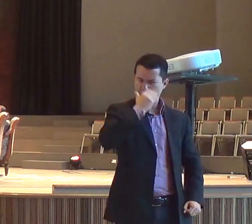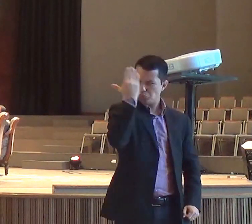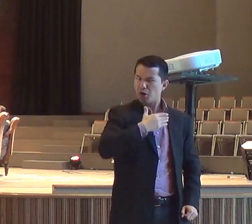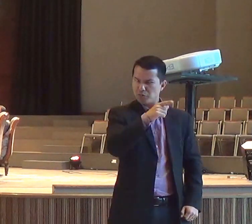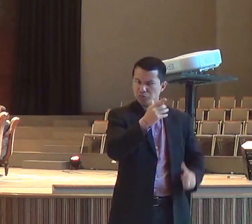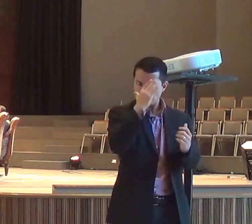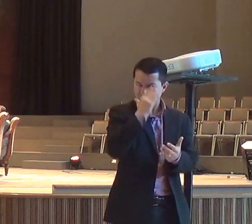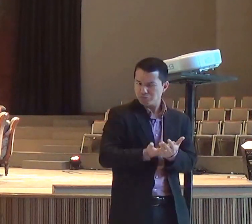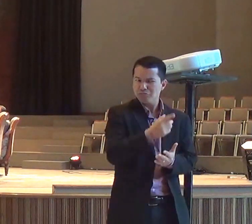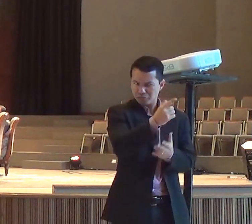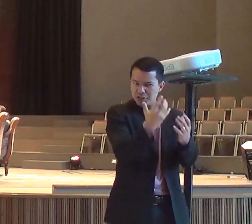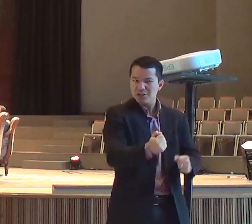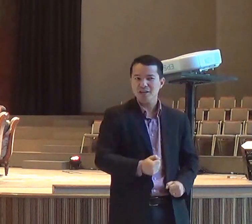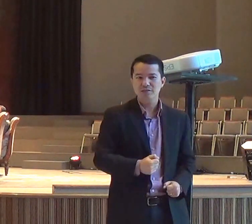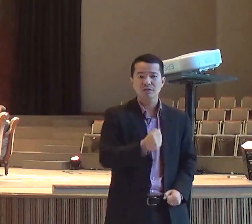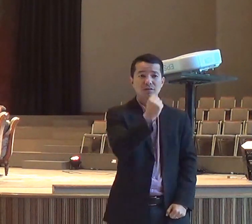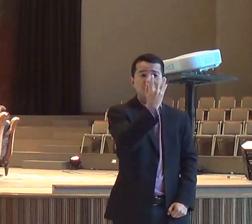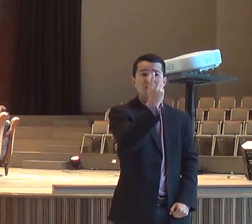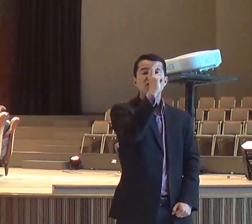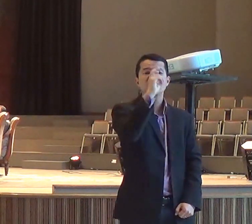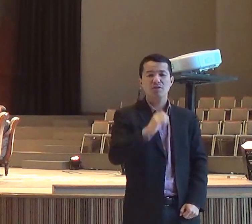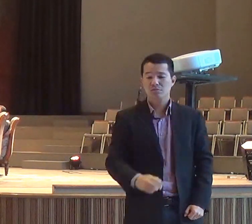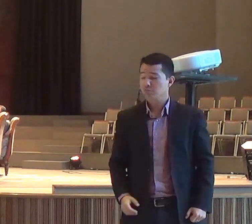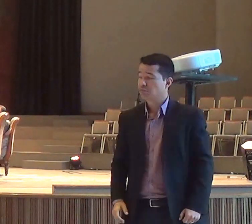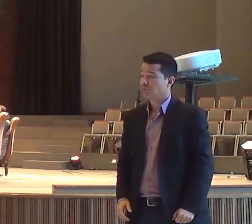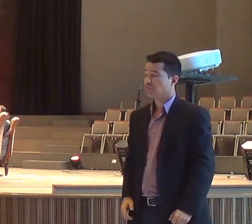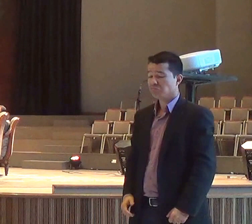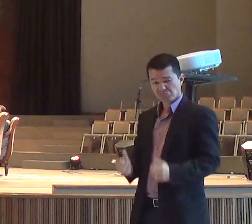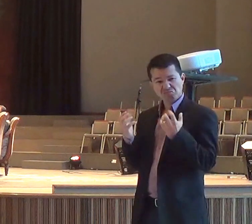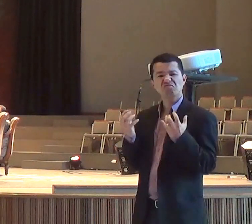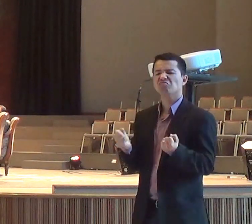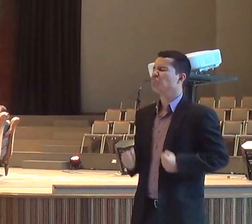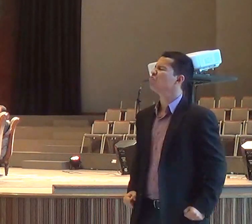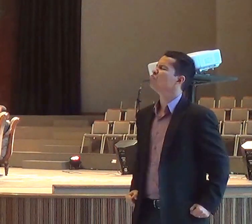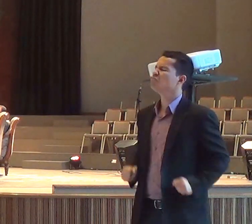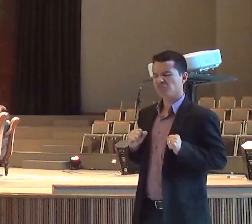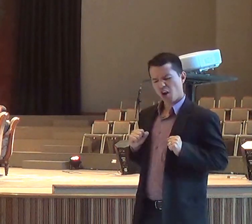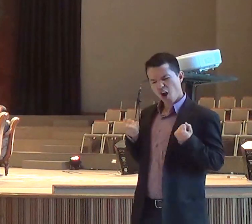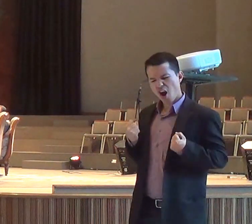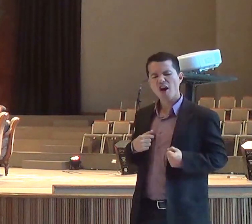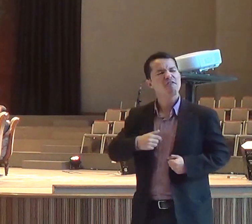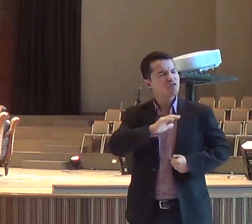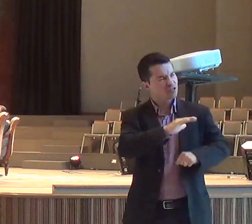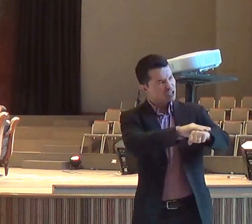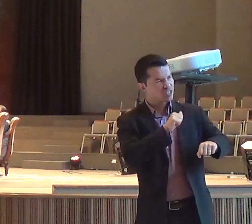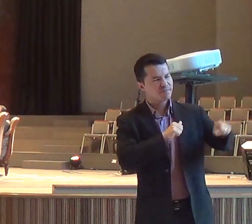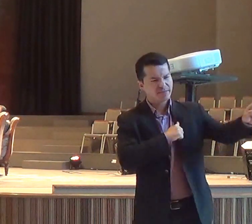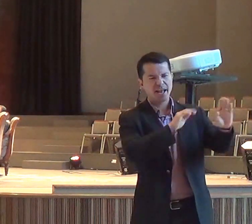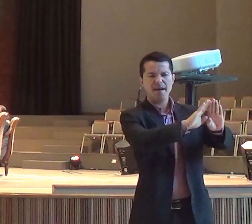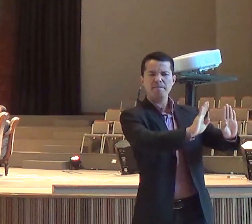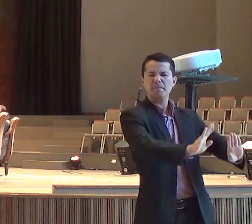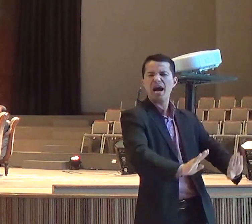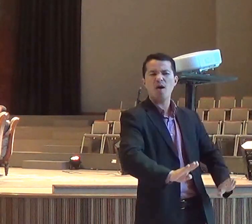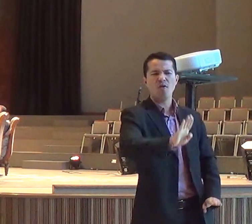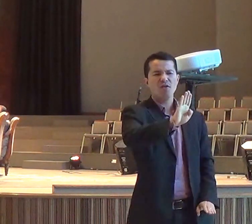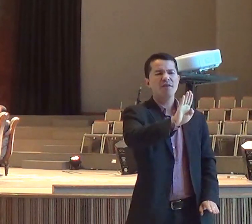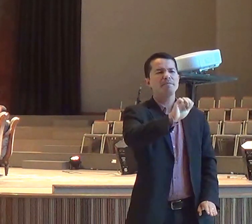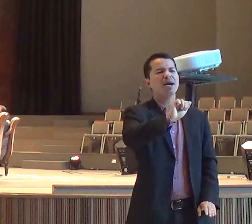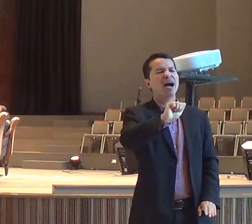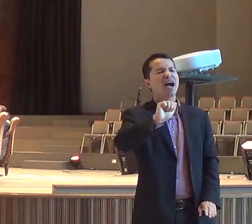E a gente vai entender, que quando isso estava acontecendo, os profetas de Baal foram primeiro, começaram